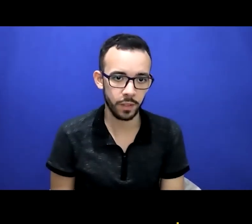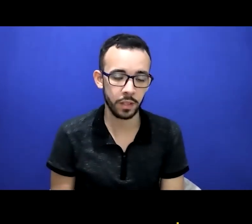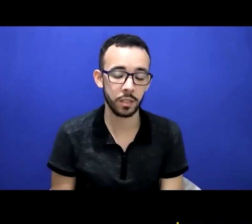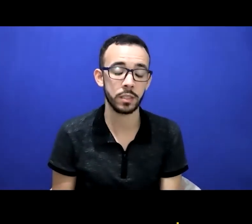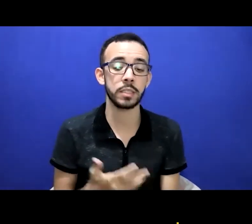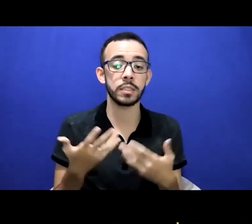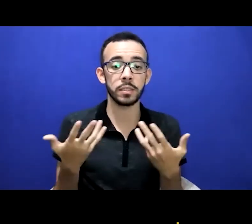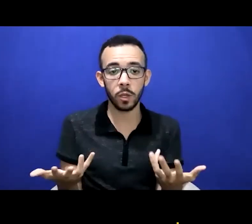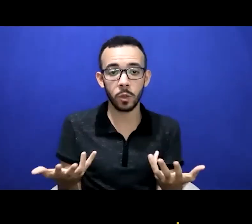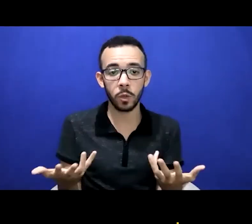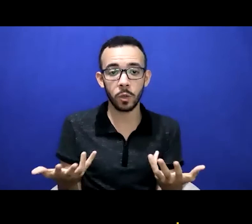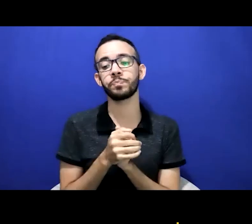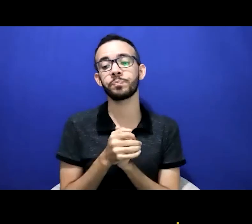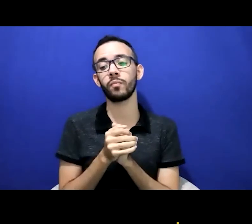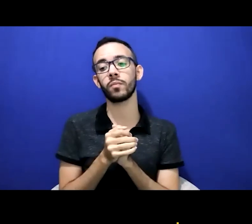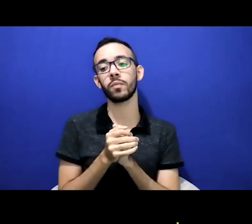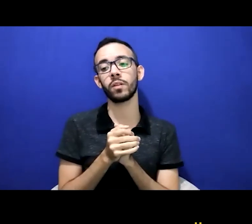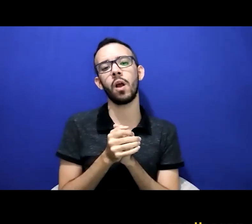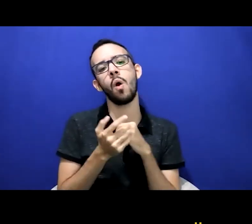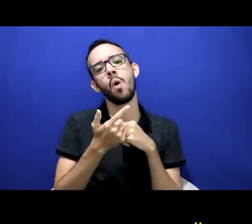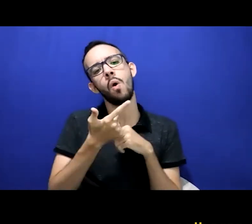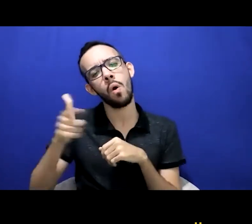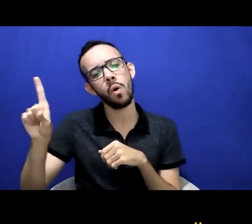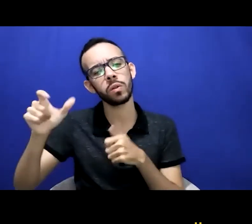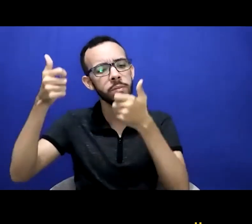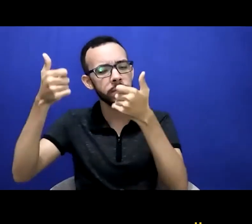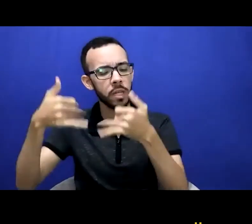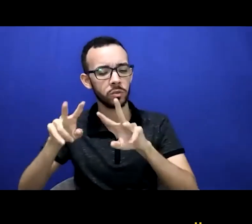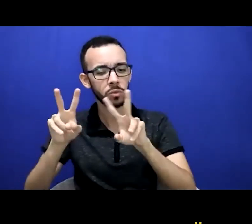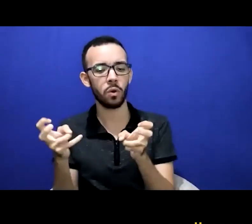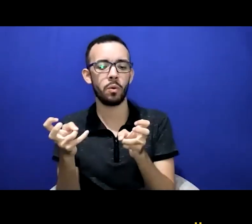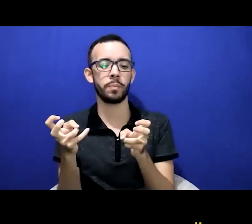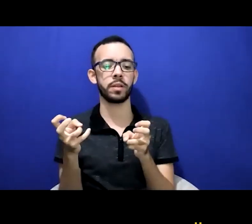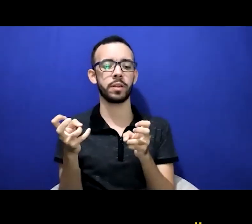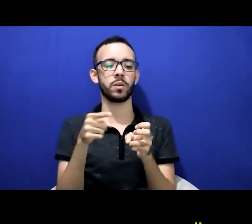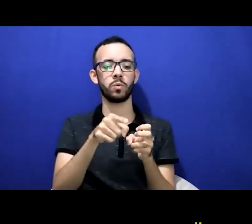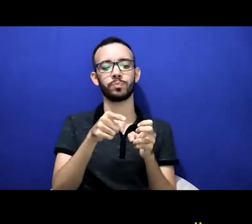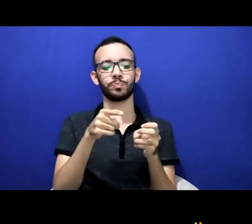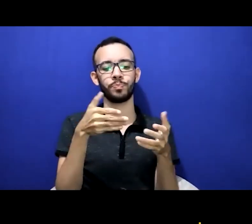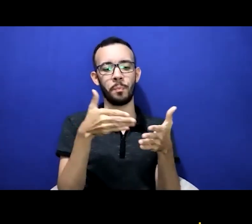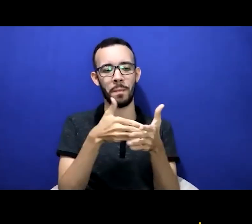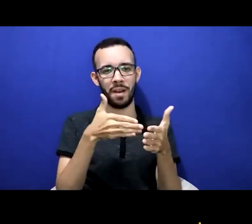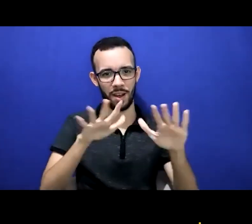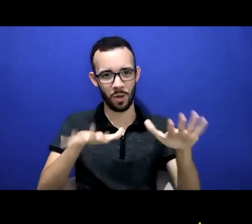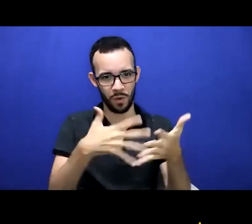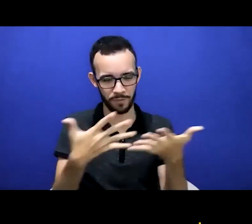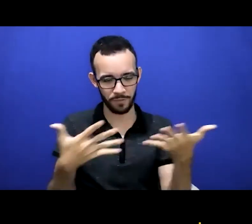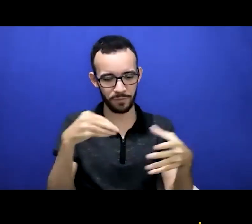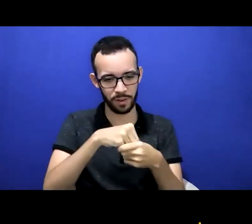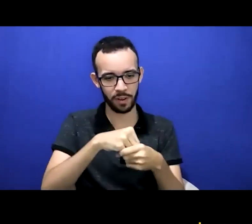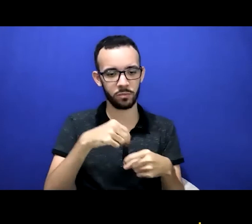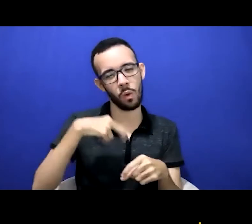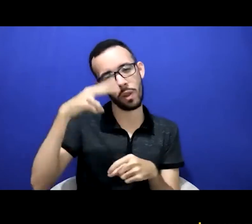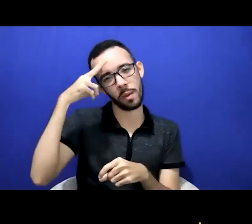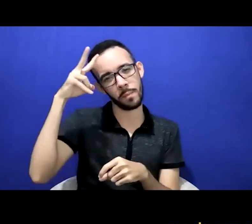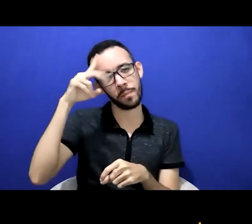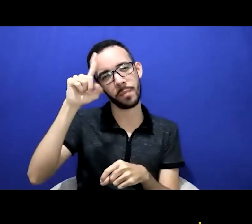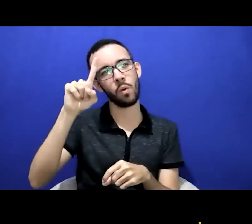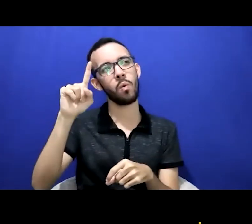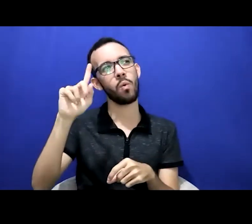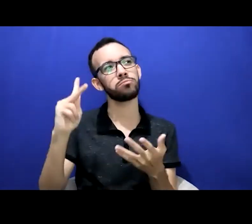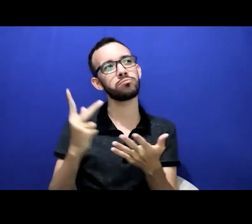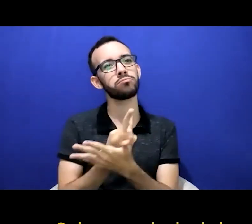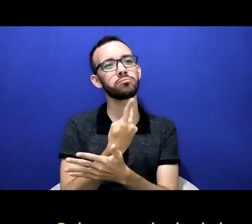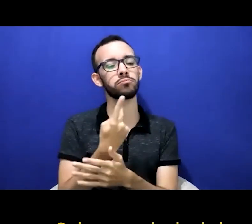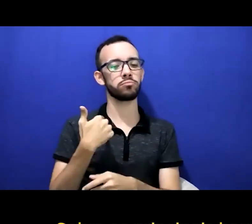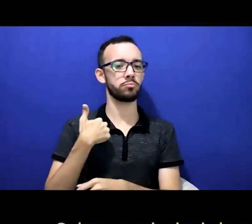para a equipe de acessibilidade do evento e melhorar o atendimento dessa pessoa surda ou de uma pessoa com deficiência em